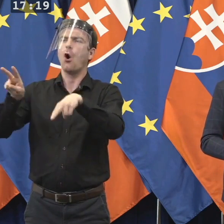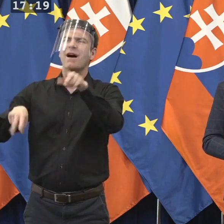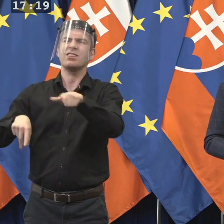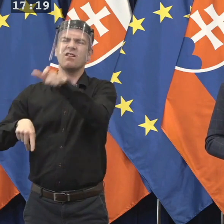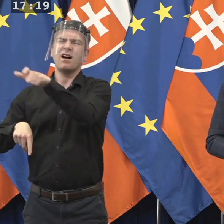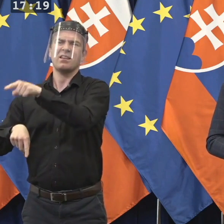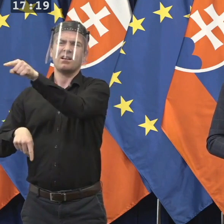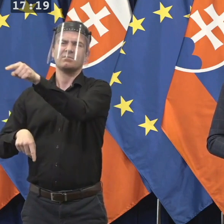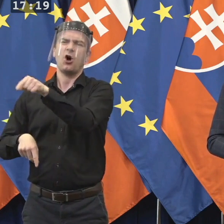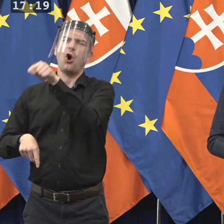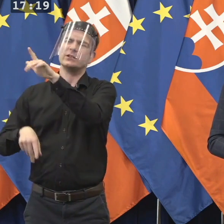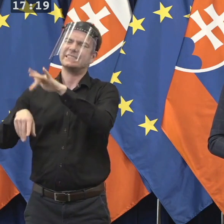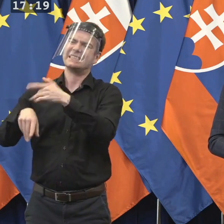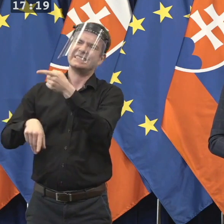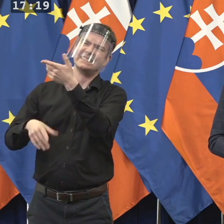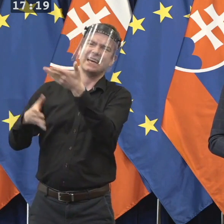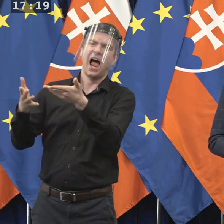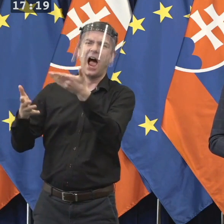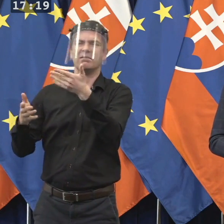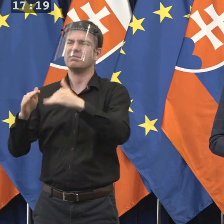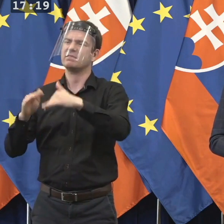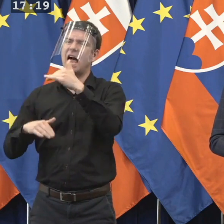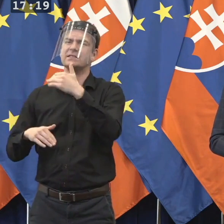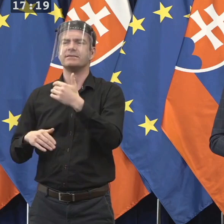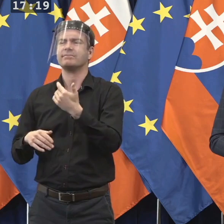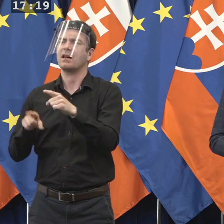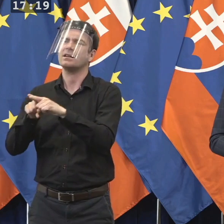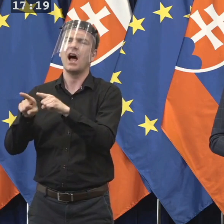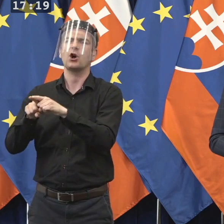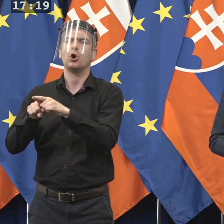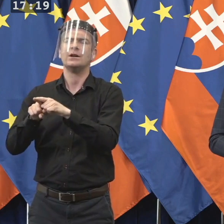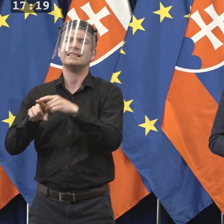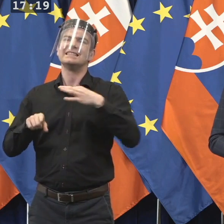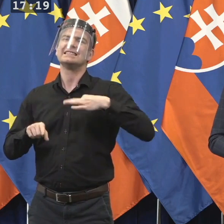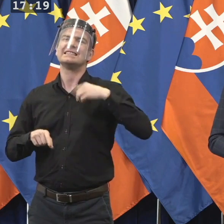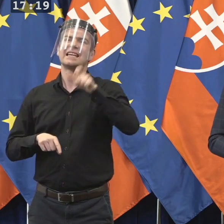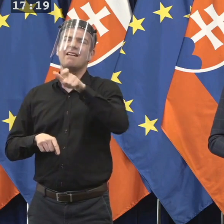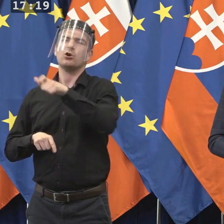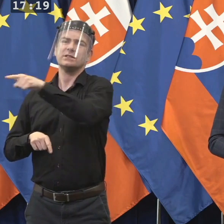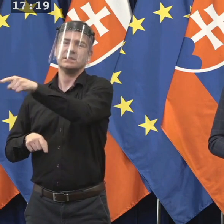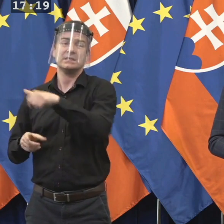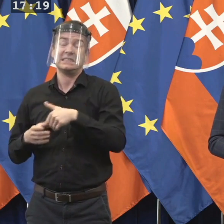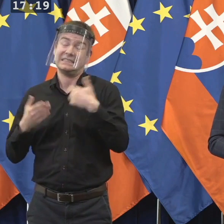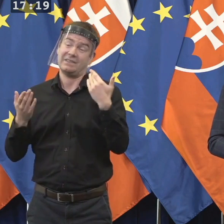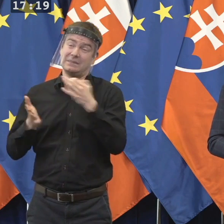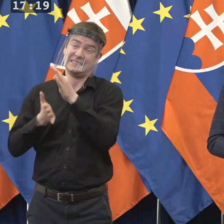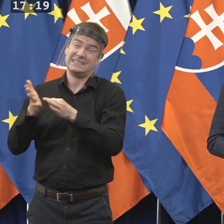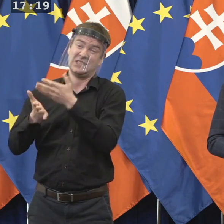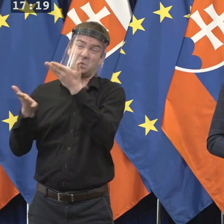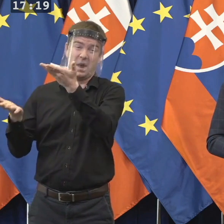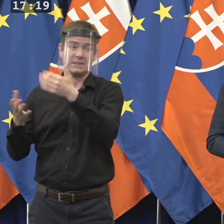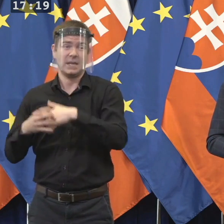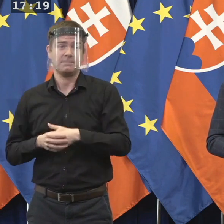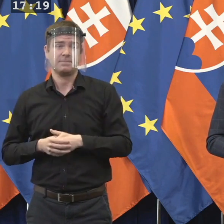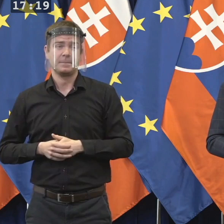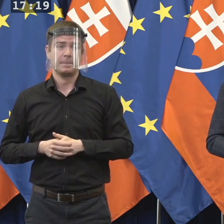za zdravotníkov. Čiže to je jedna otázka. Druhá otázka, pokiaľ ide o tie kozárovce, osadu, tam skončila karanténa. A prípadne, keby ste mohli, či skončila